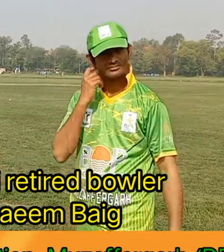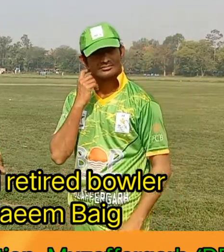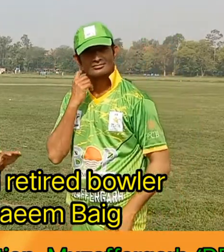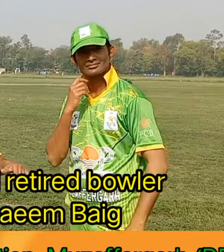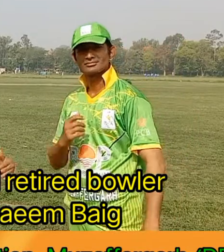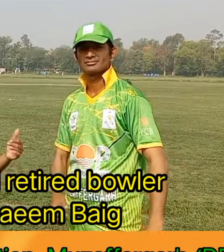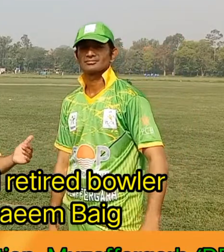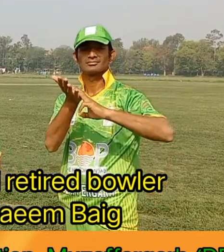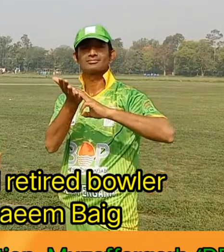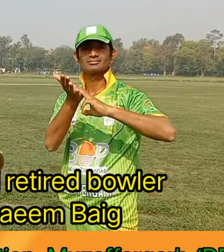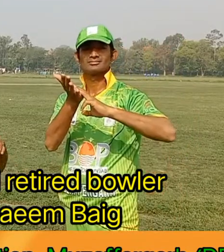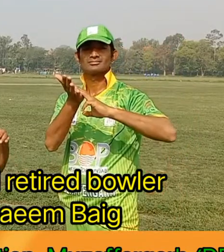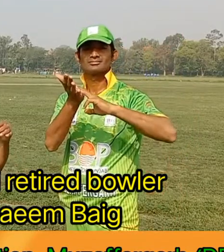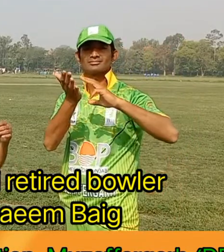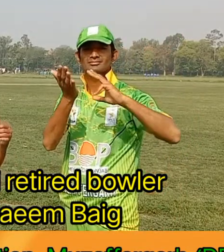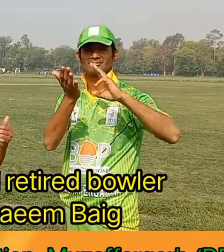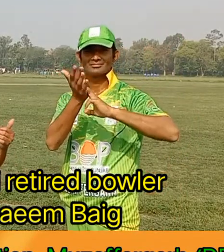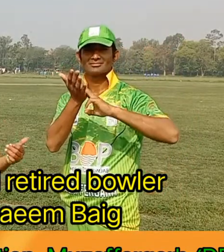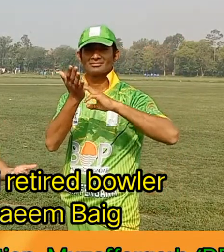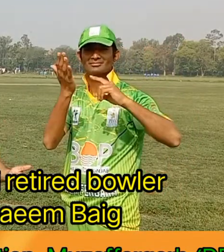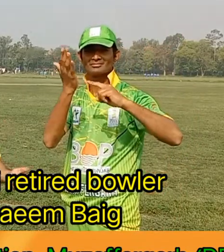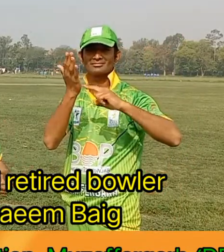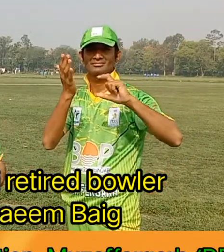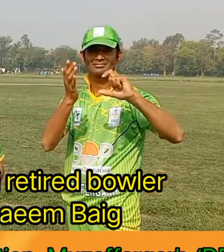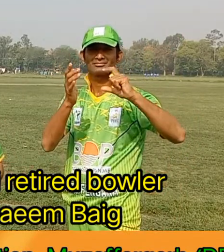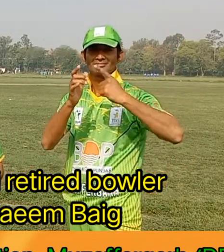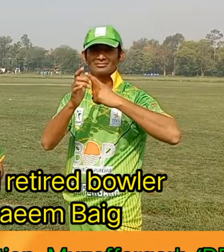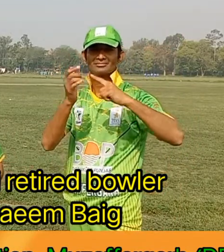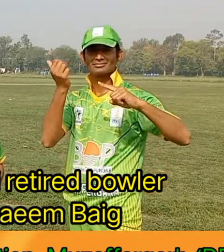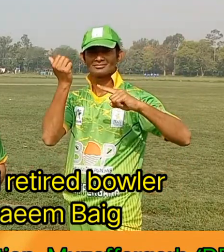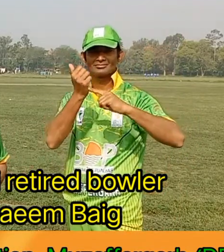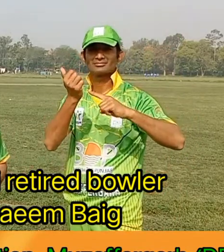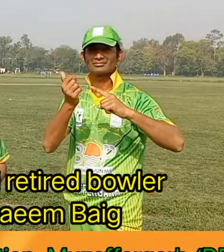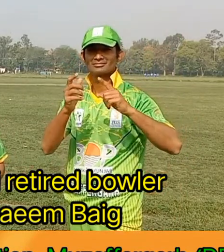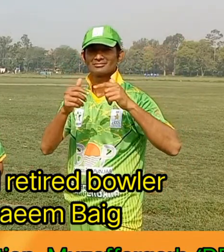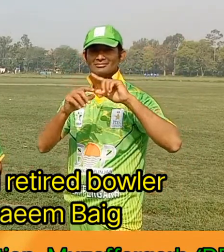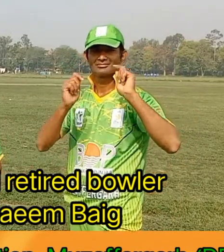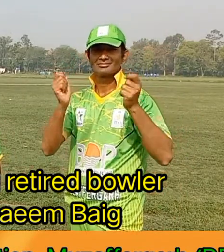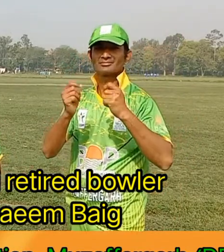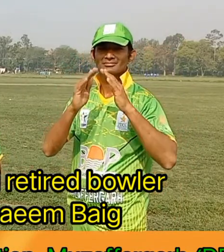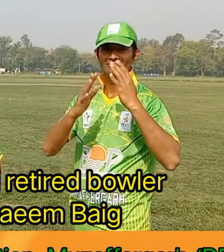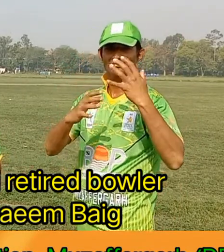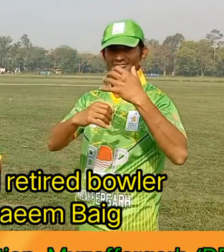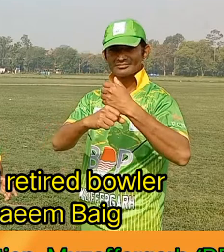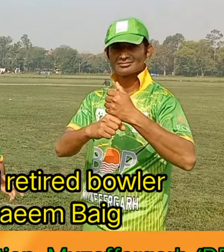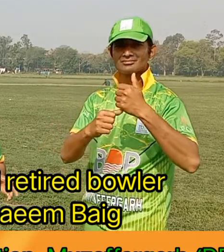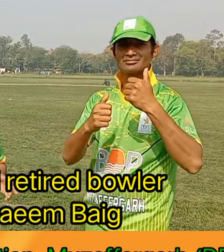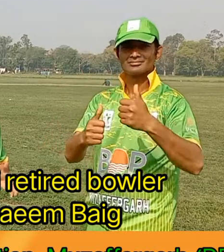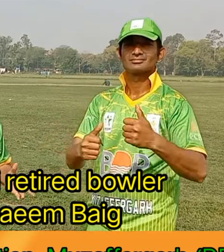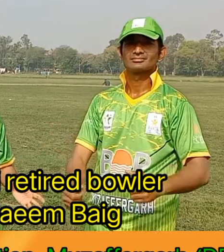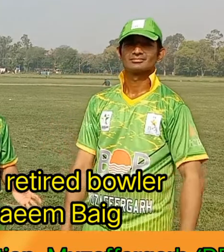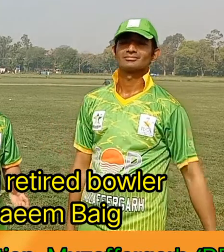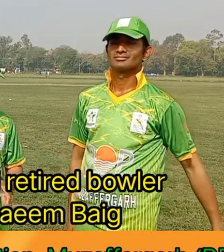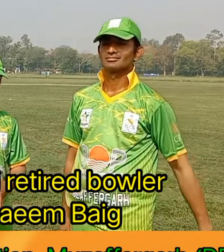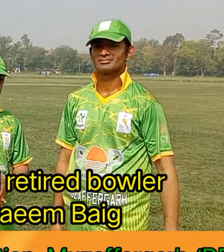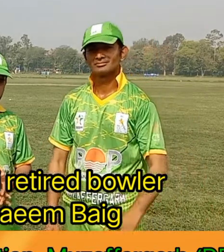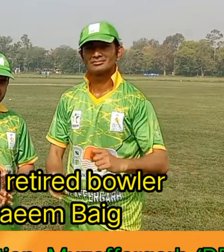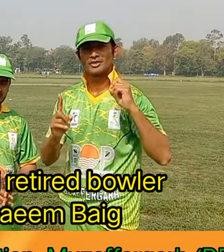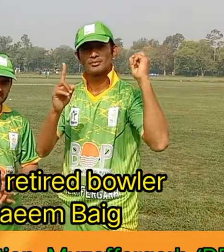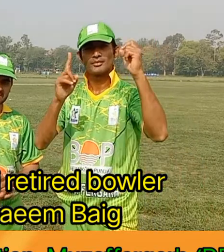تو پہلے میں ایک درخواست پیش کی تھی ٹی سی بی کے اور کہ میں ایک قریب خاندان سے